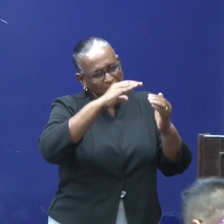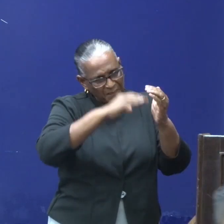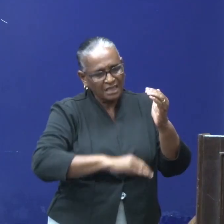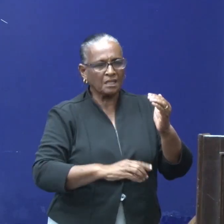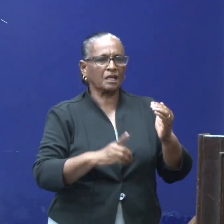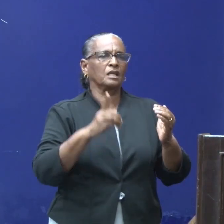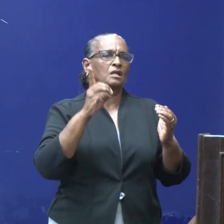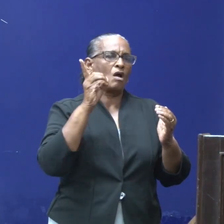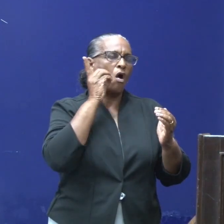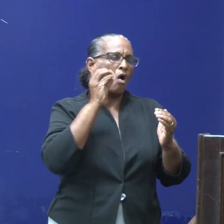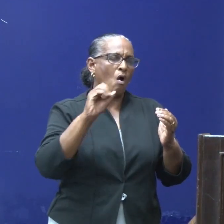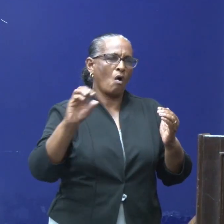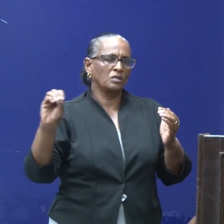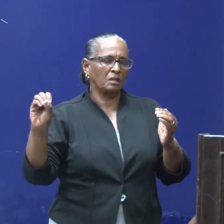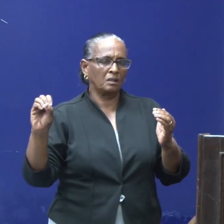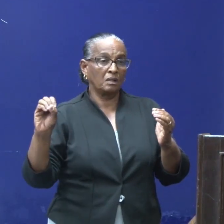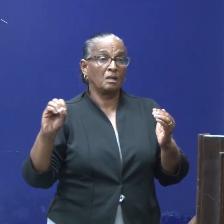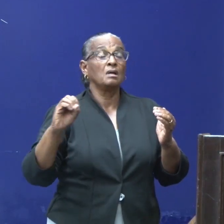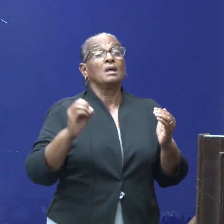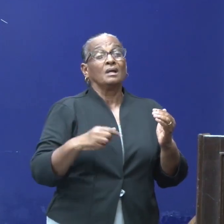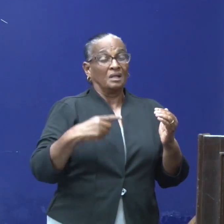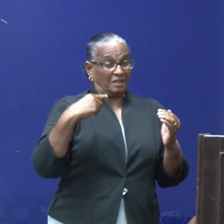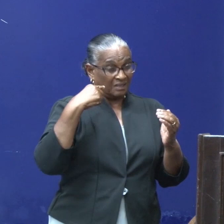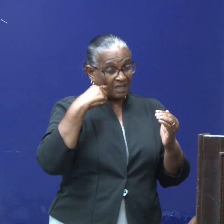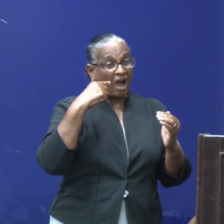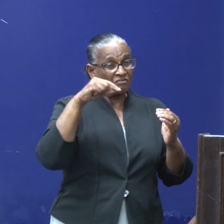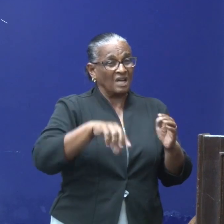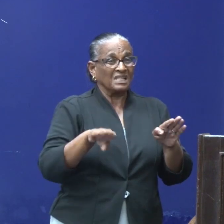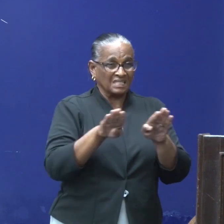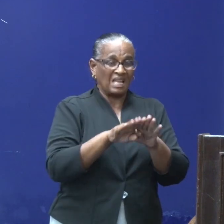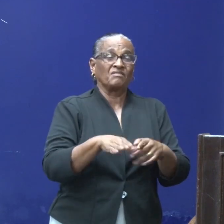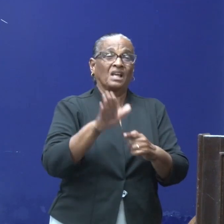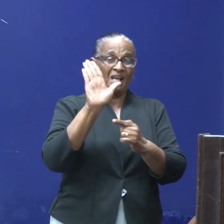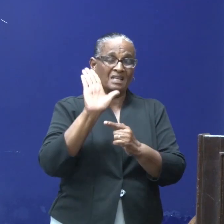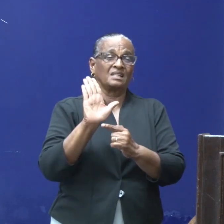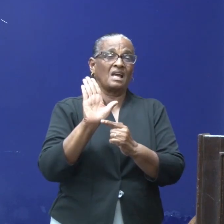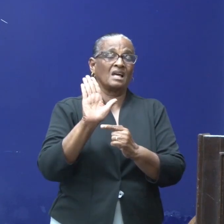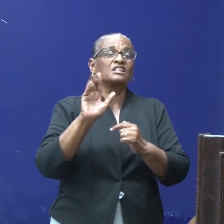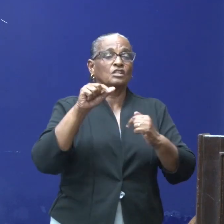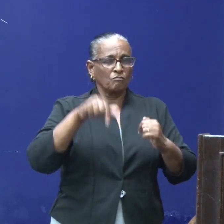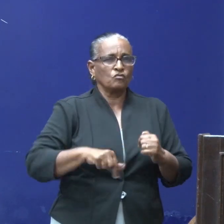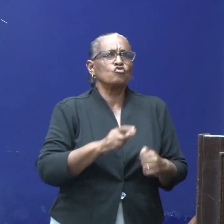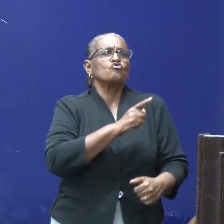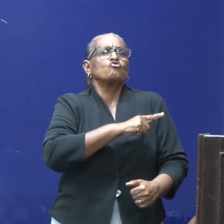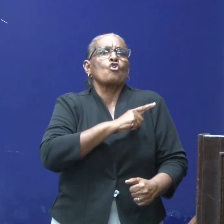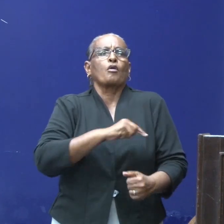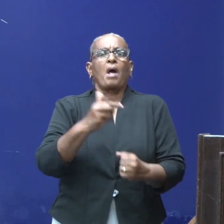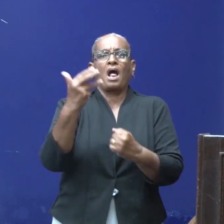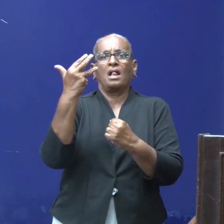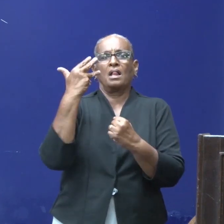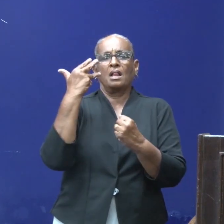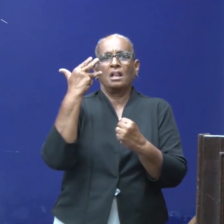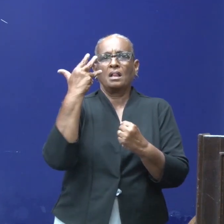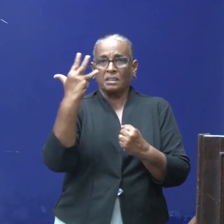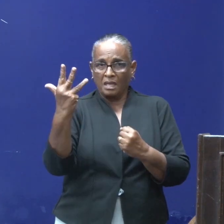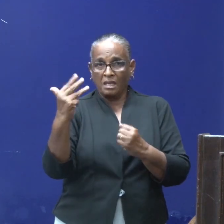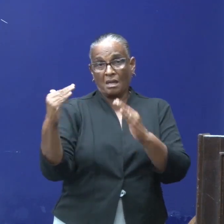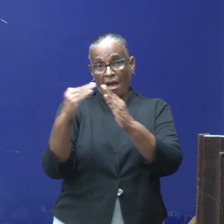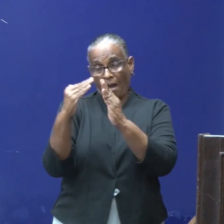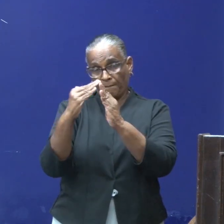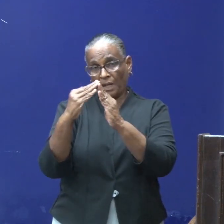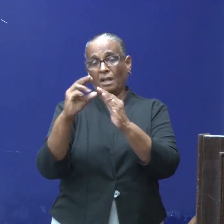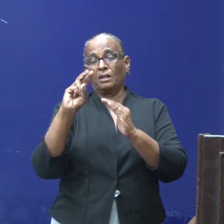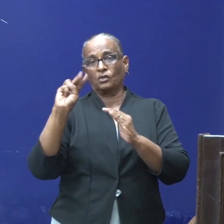De dag der kandidaatstelling zal normaal plaatsvinden op 9 april 2020